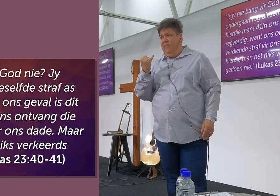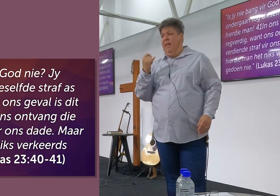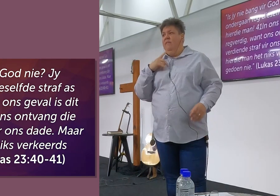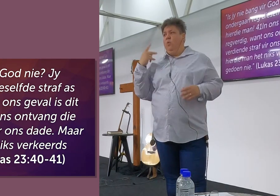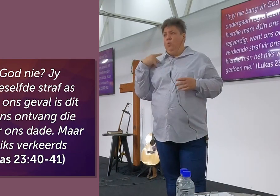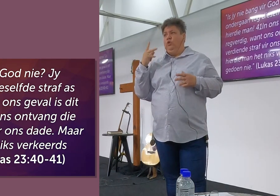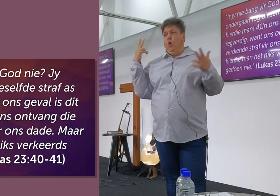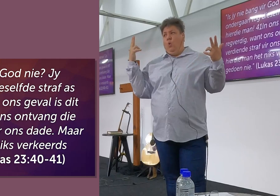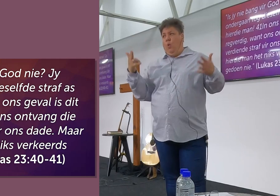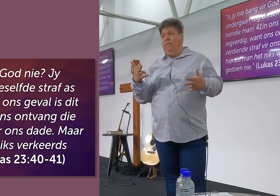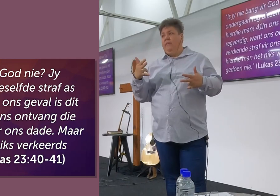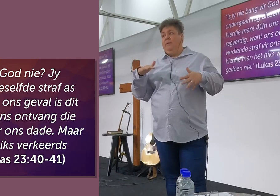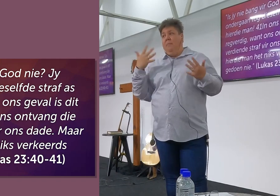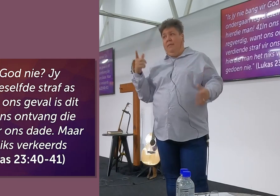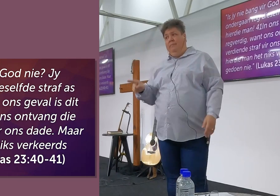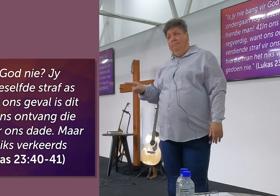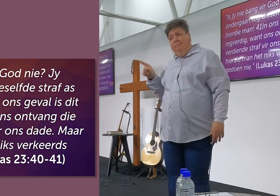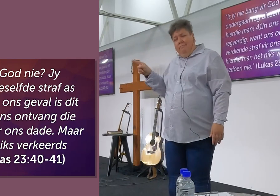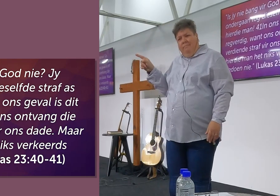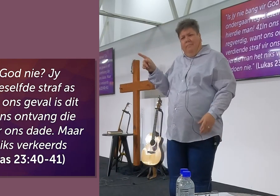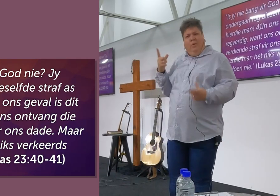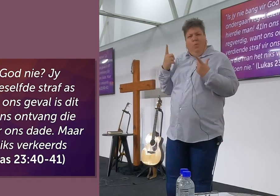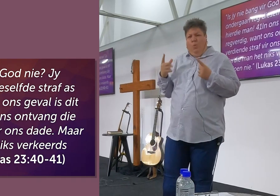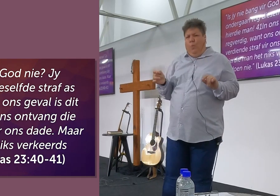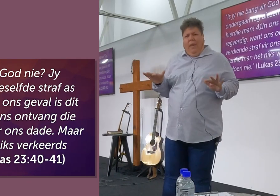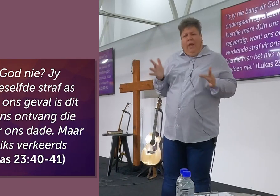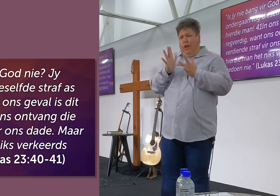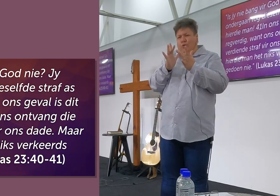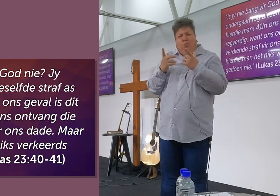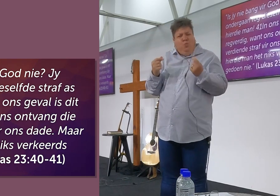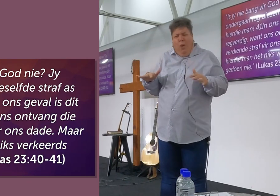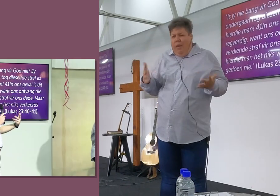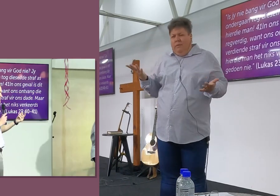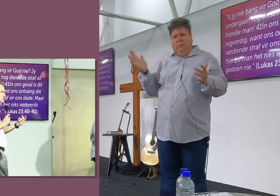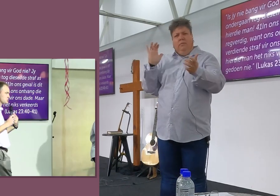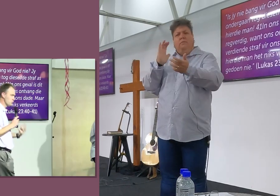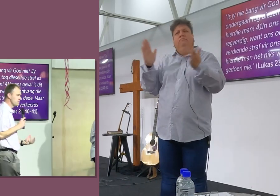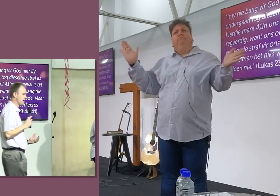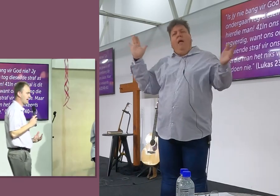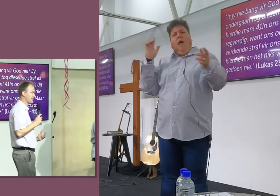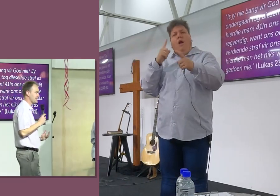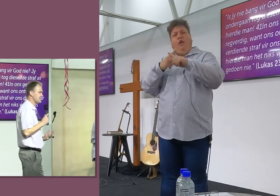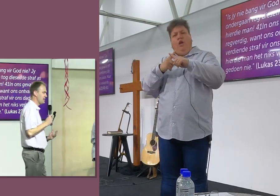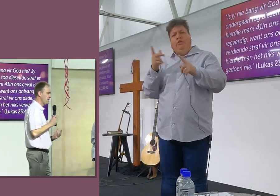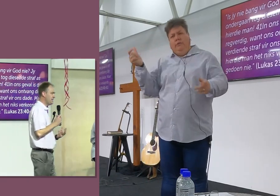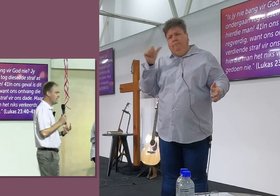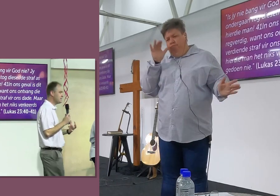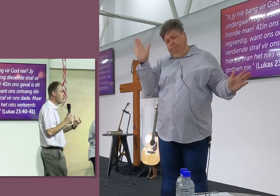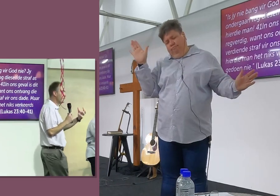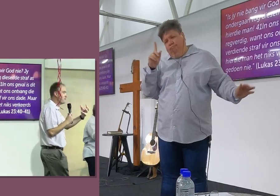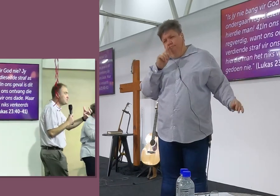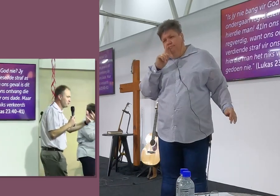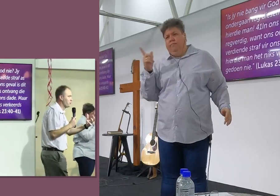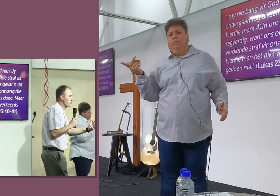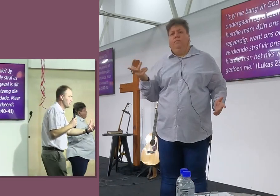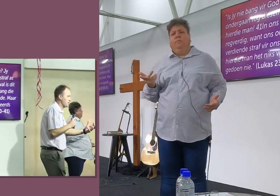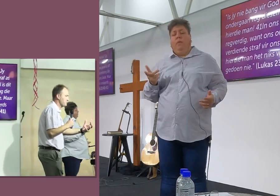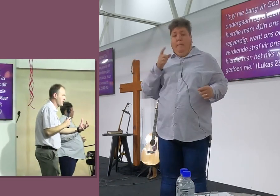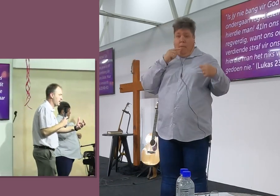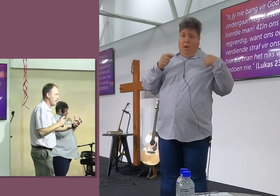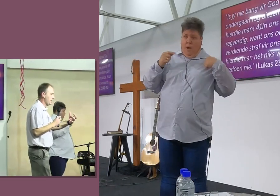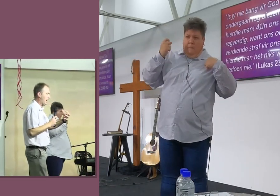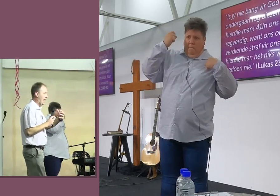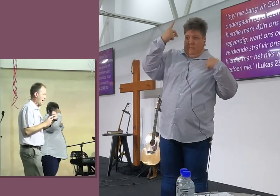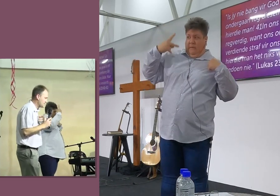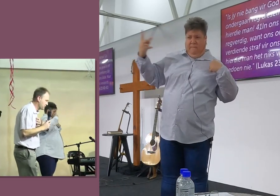straf vir die dade. maar hierdie man het niks verkeerd gedoen, Nou, oorgaan hier so. Hier is een sondebeleiding is. Hier is een bewuswording